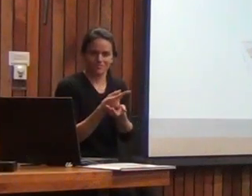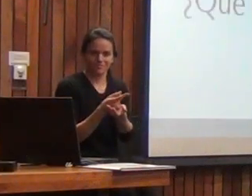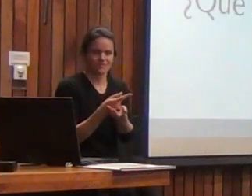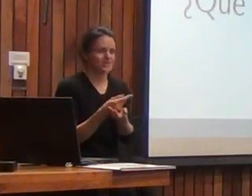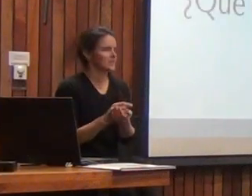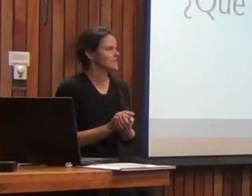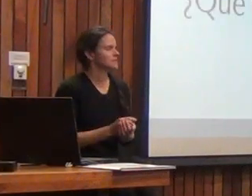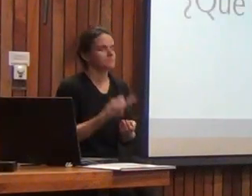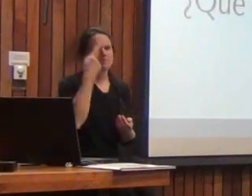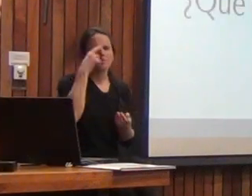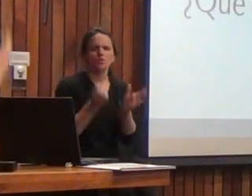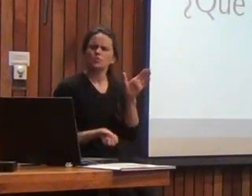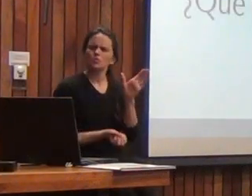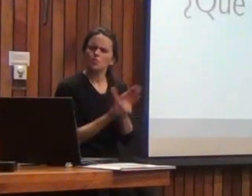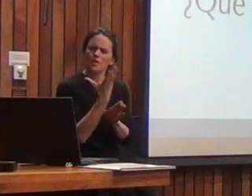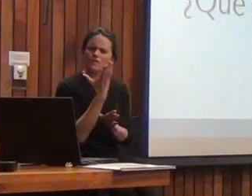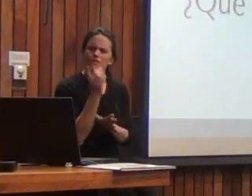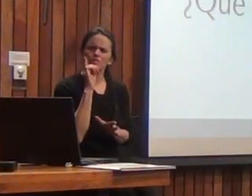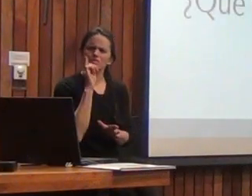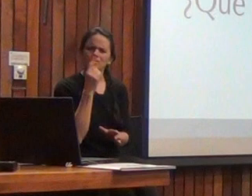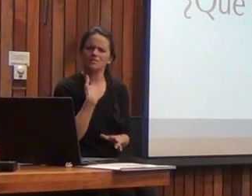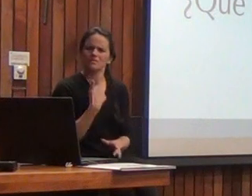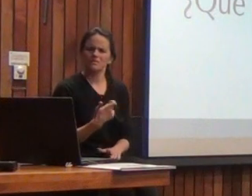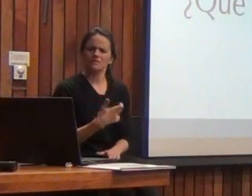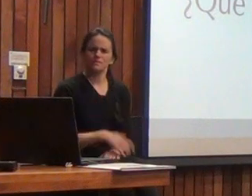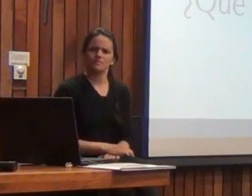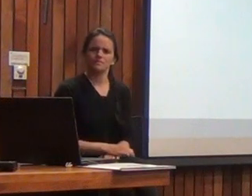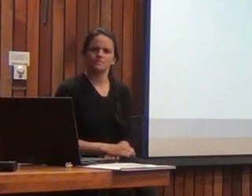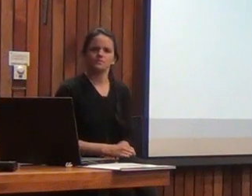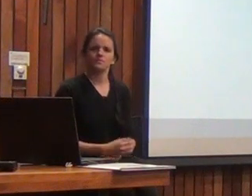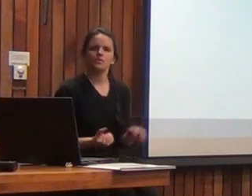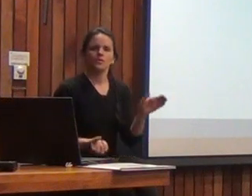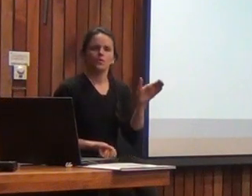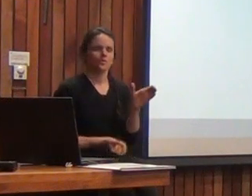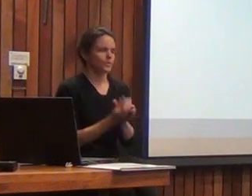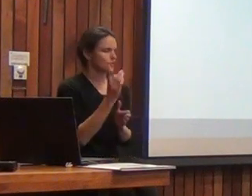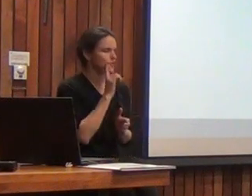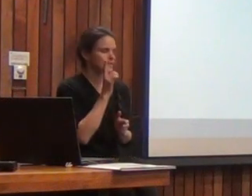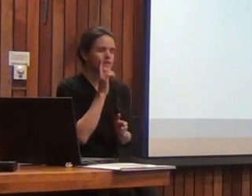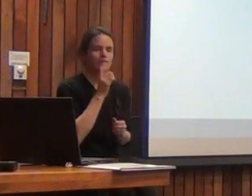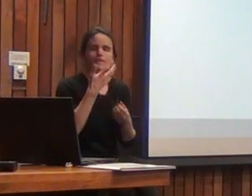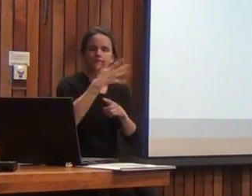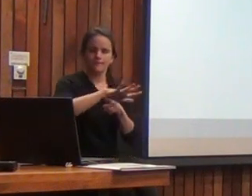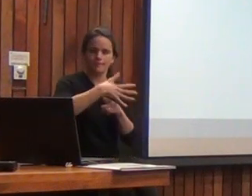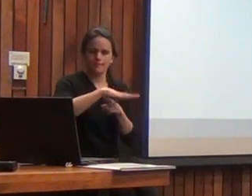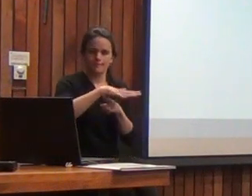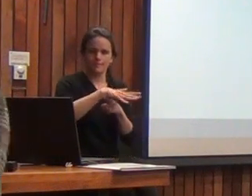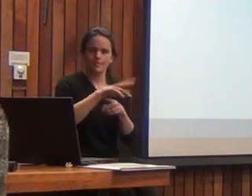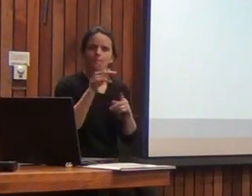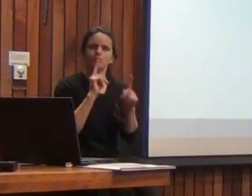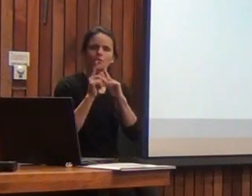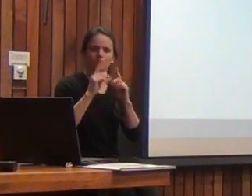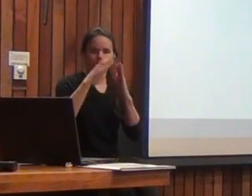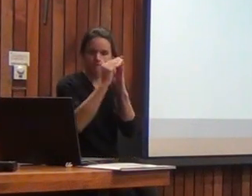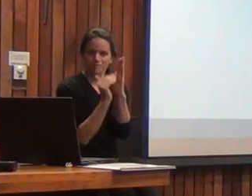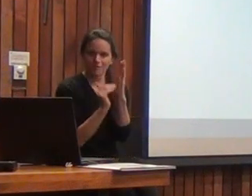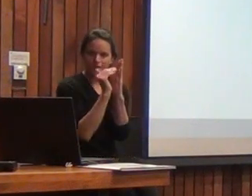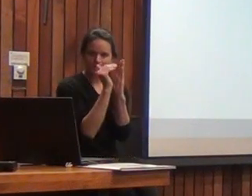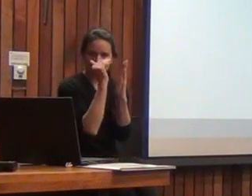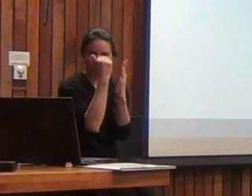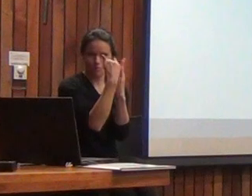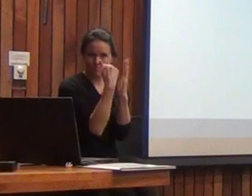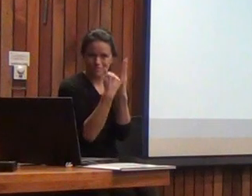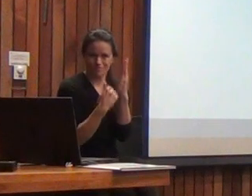¿Pero qué es lo nuevo de esta nueva batería? Esta nueva batería tiene 15 subpruebas, dos más que el WIS-3.